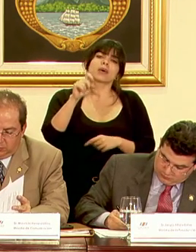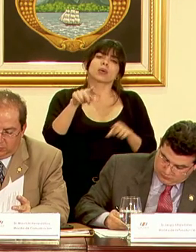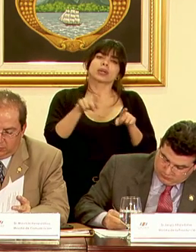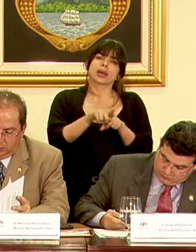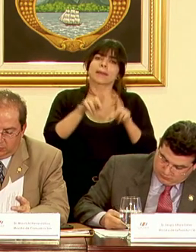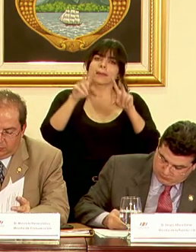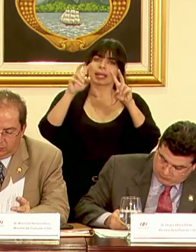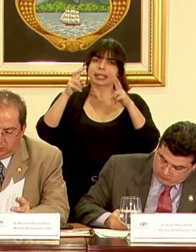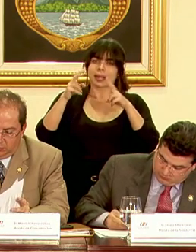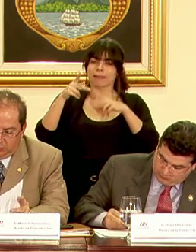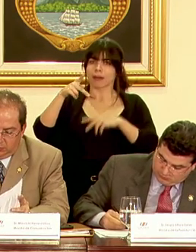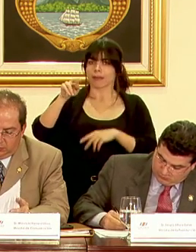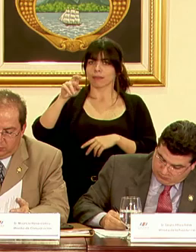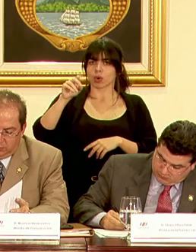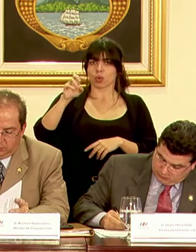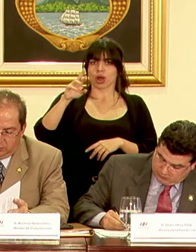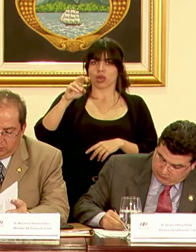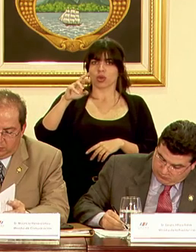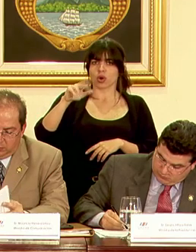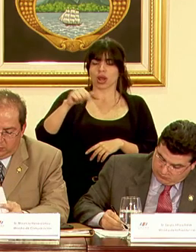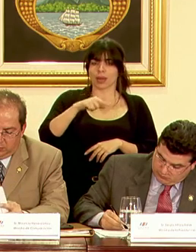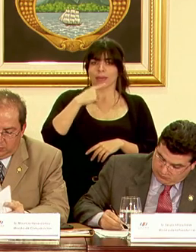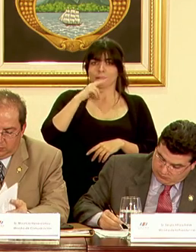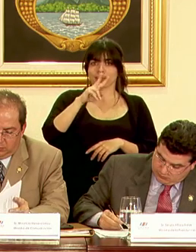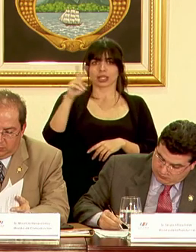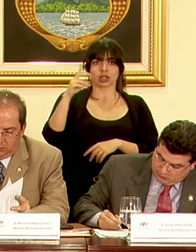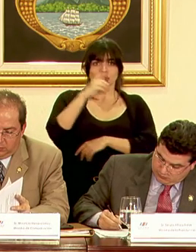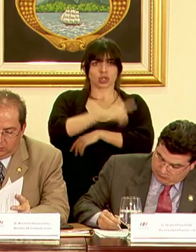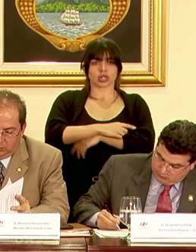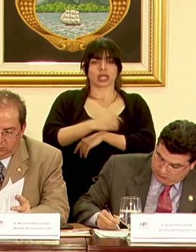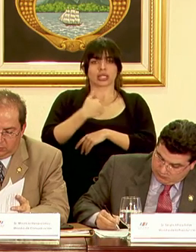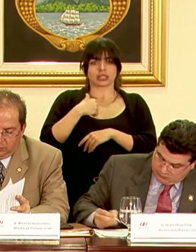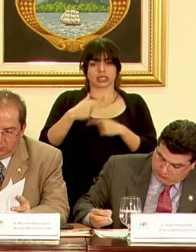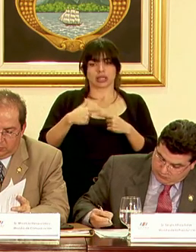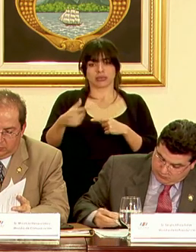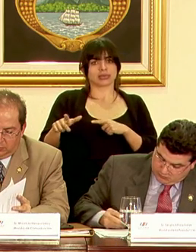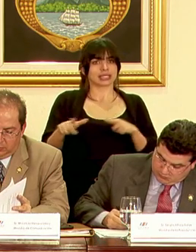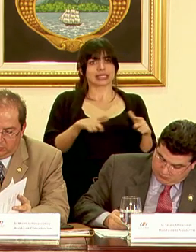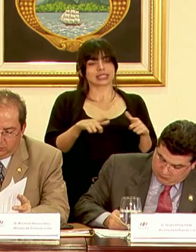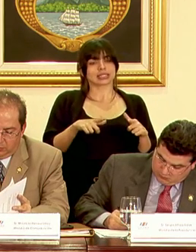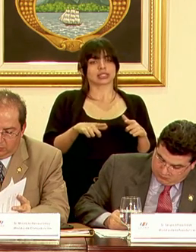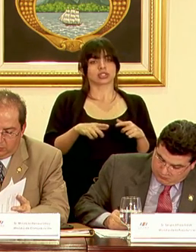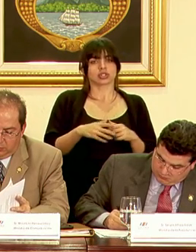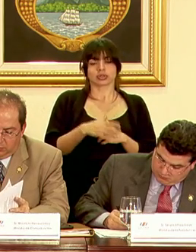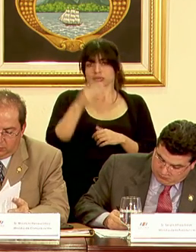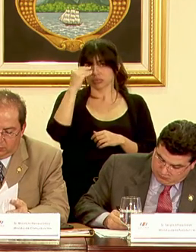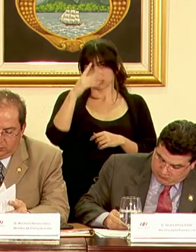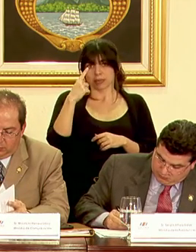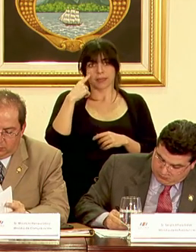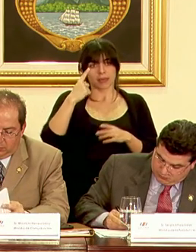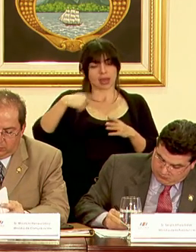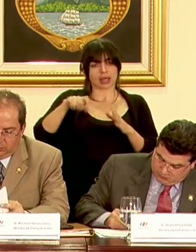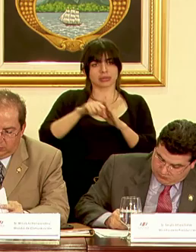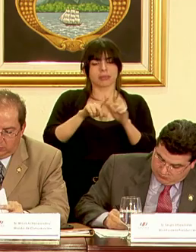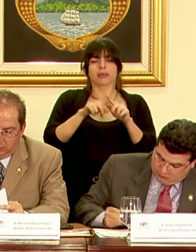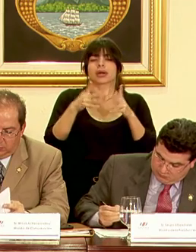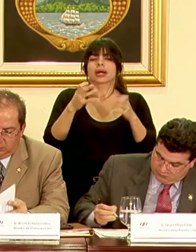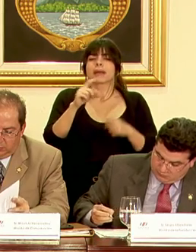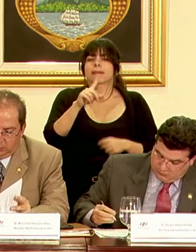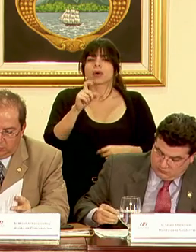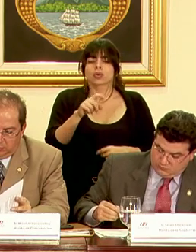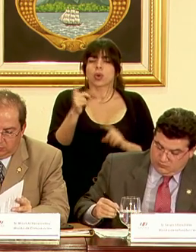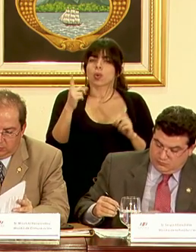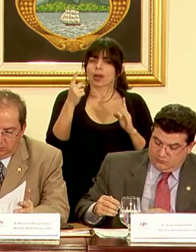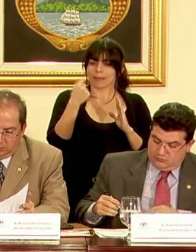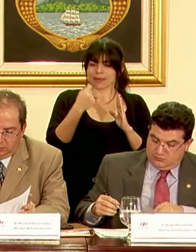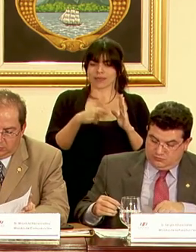también con el tema de la procuradora usted dijo que 22 días tenían ya listo la recomendación que van a hacer al plenario pero quisiera preguntarle cuál es el